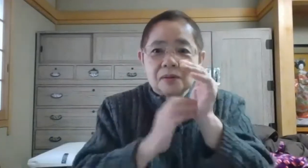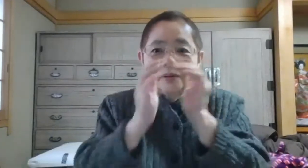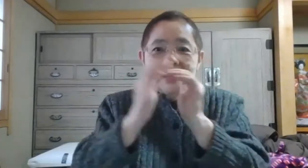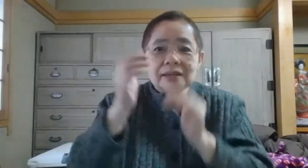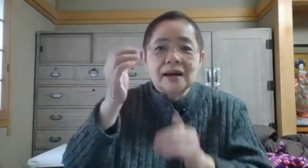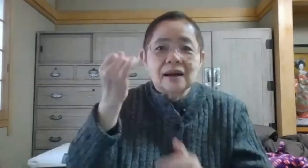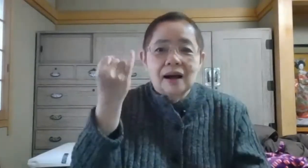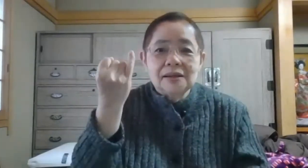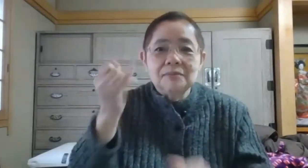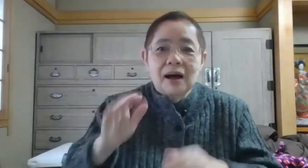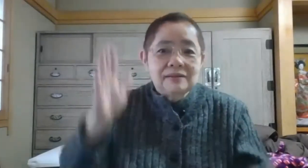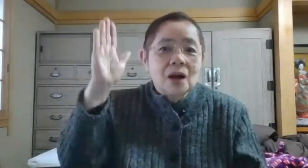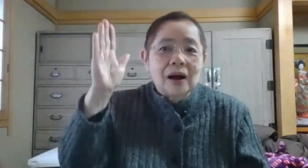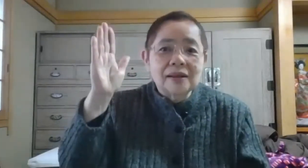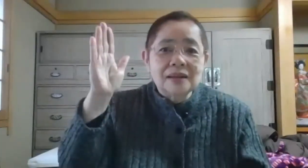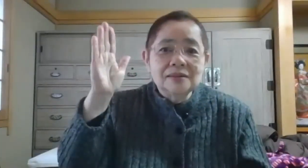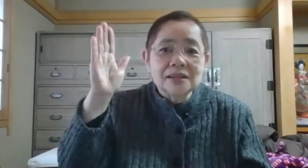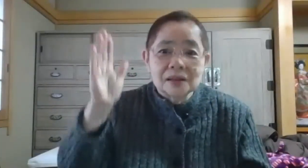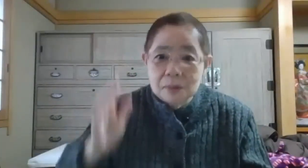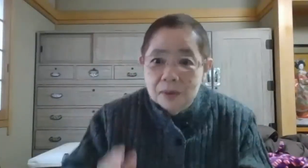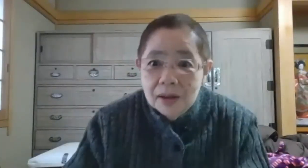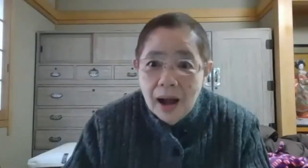竹さんが今手を挙げてるんですけどもはい